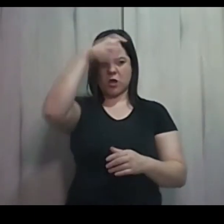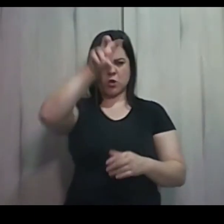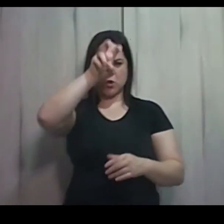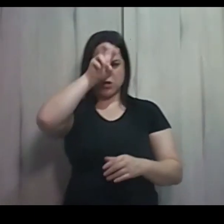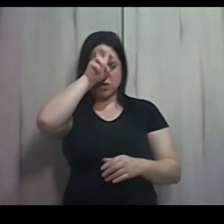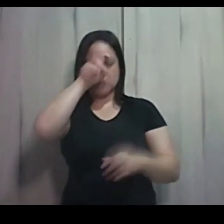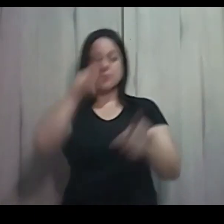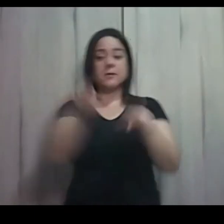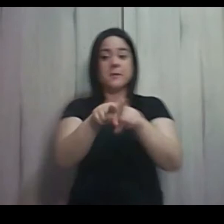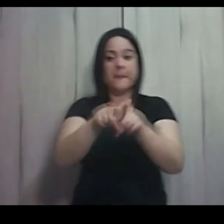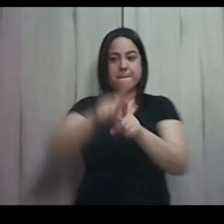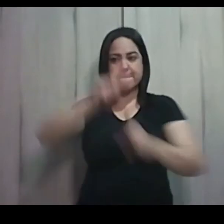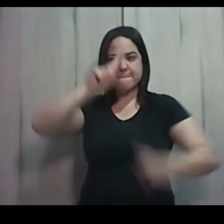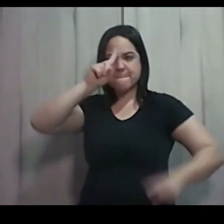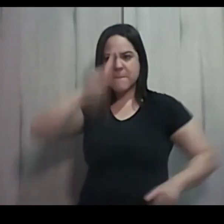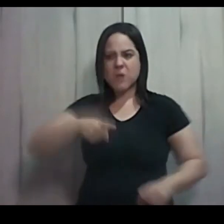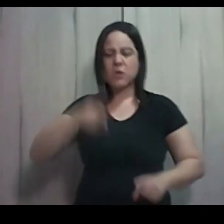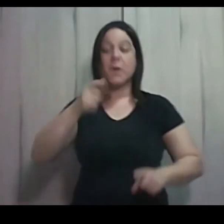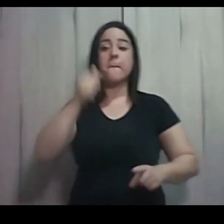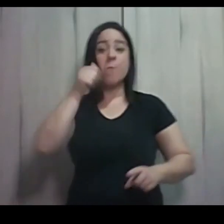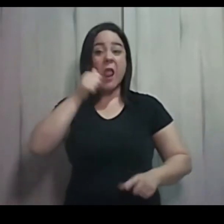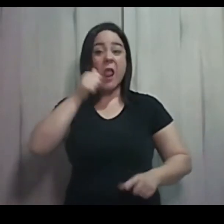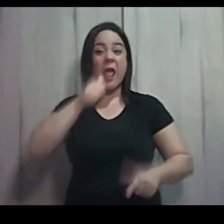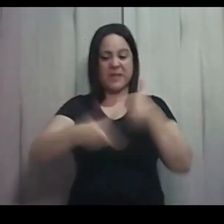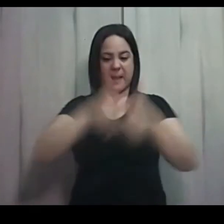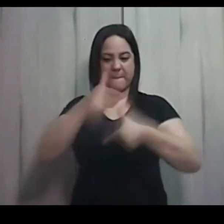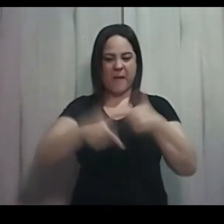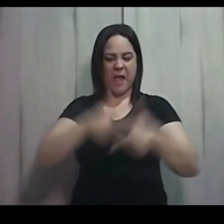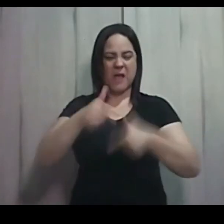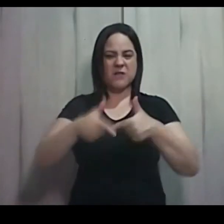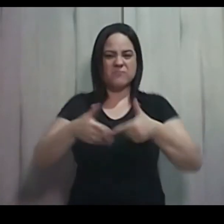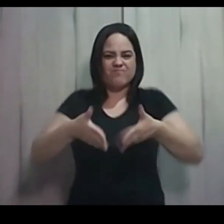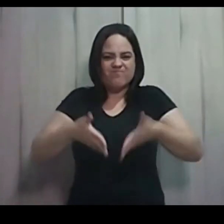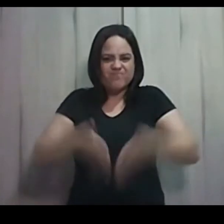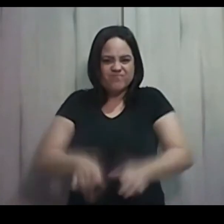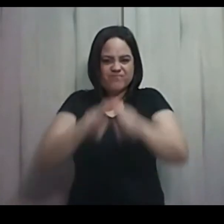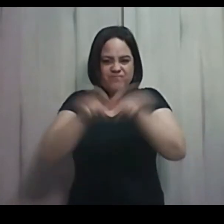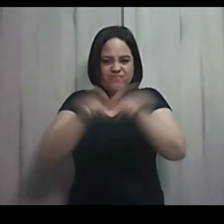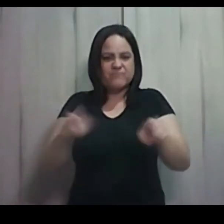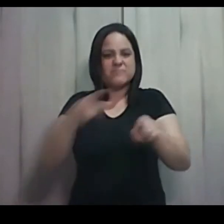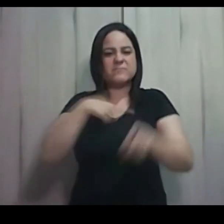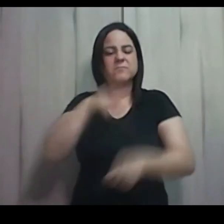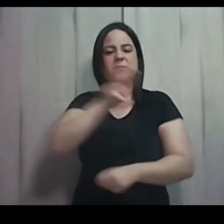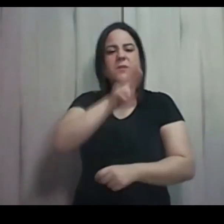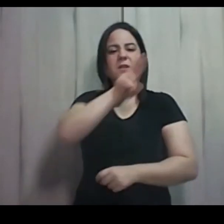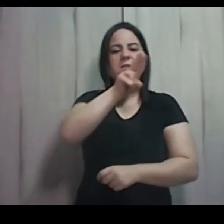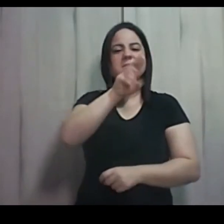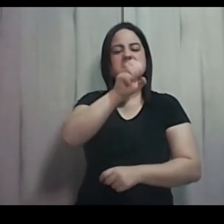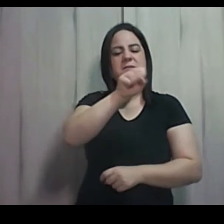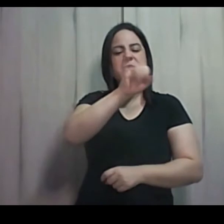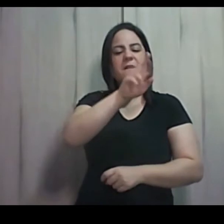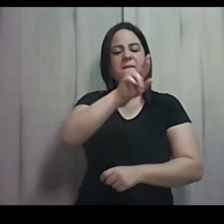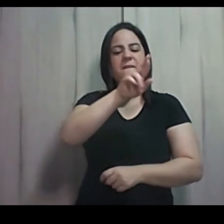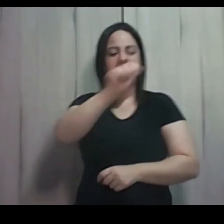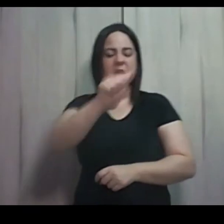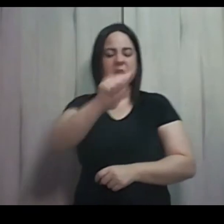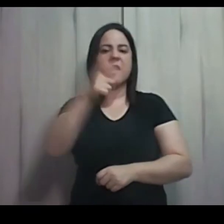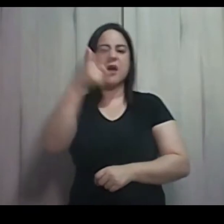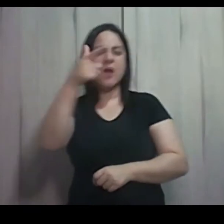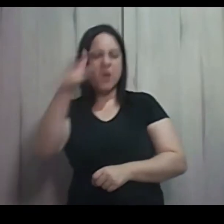das quais uma se chamava Cifrá e outra Puá, dizendo, quando servides de parteira